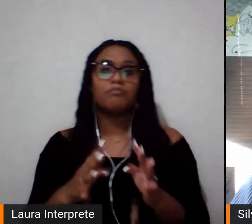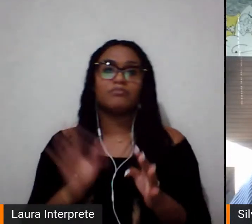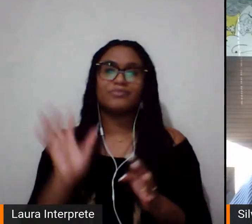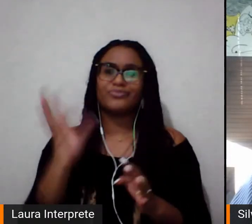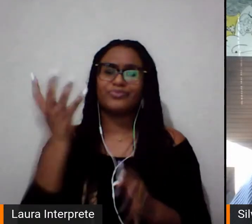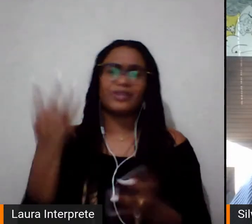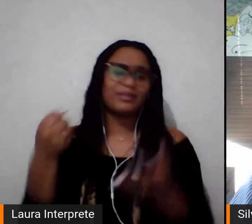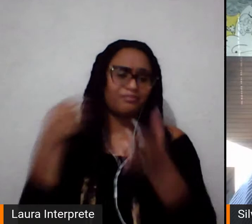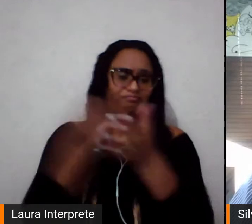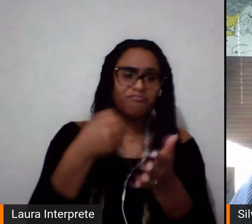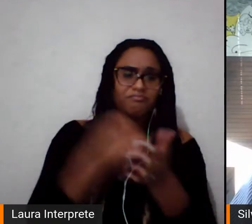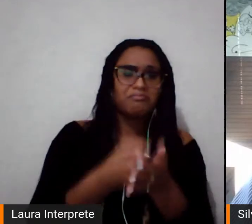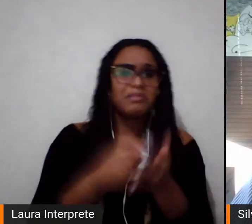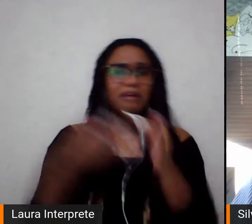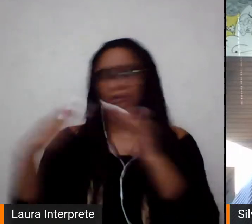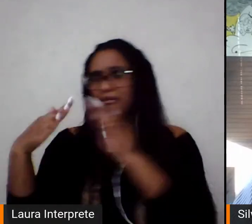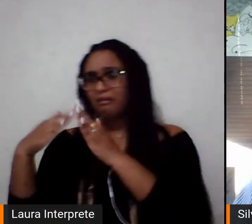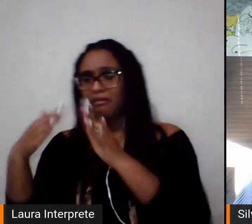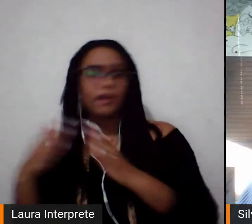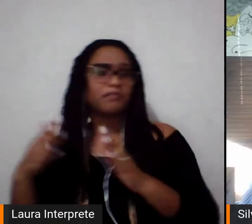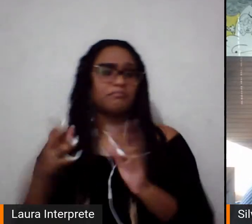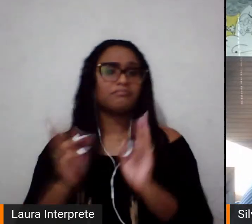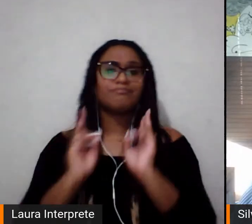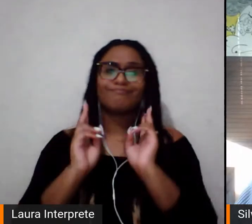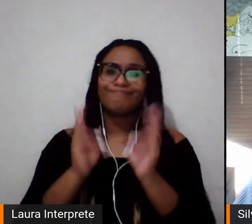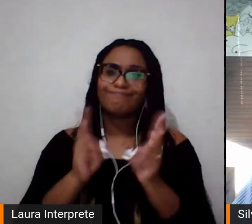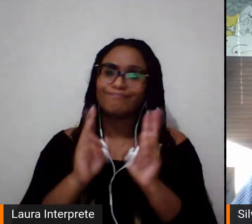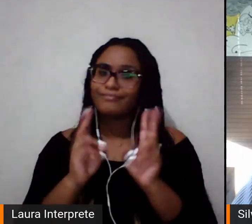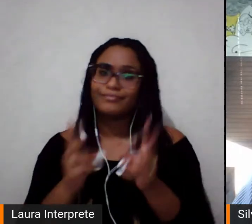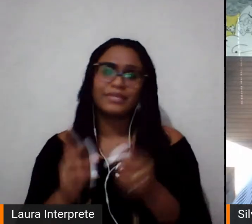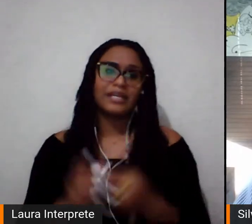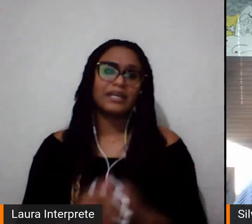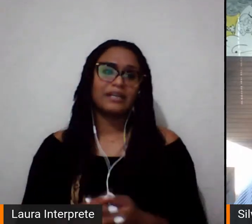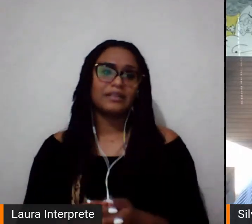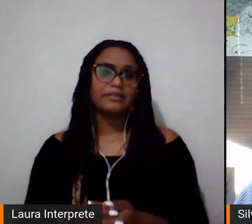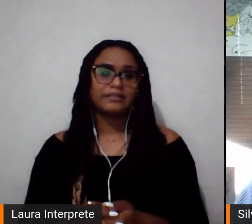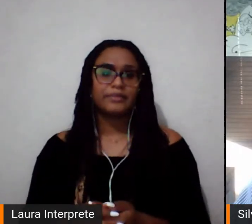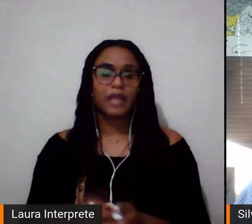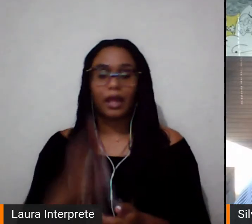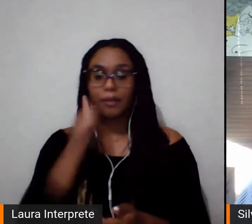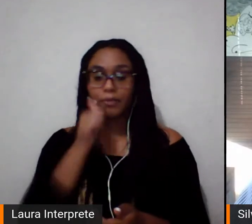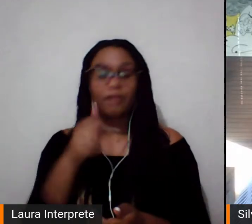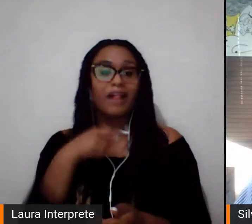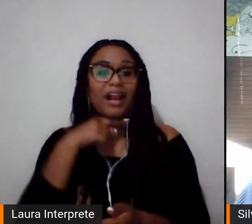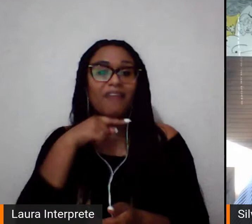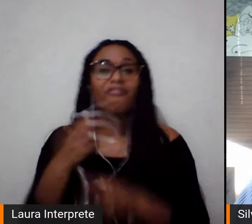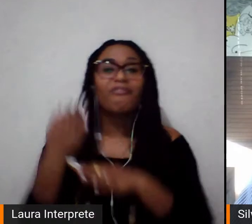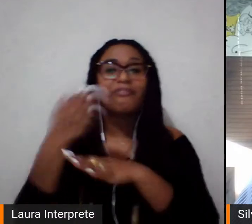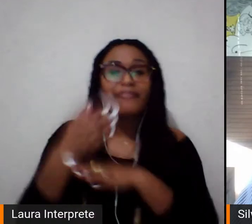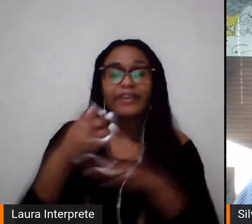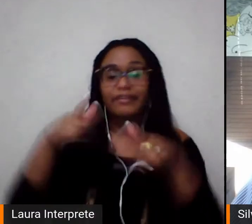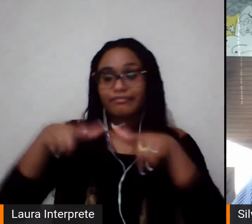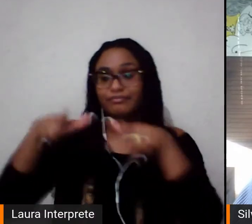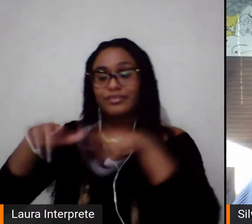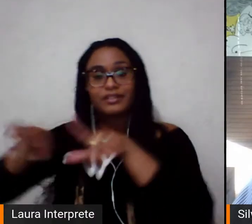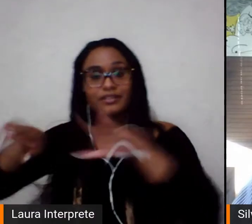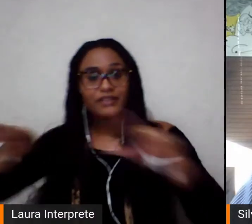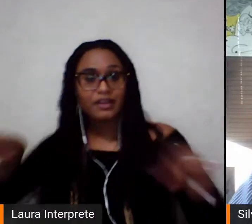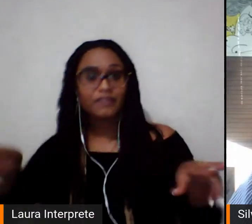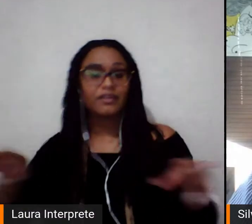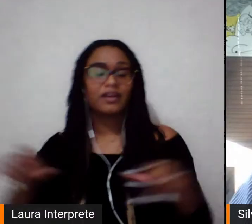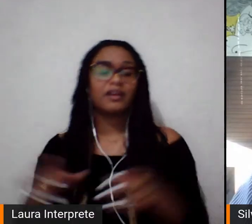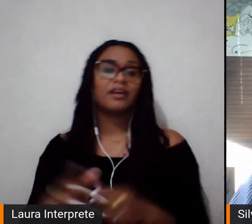espaço doméstico. Mas, muitas vezes, as meninas, as mulheres, elas não vão aos espaços públicos em determinados momentos para